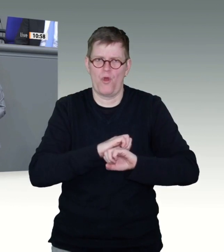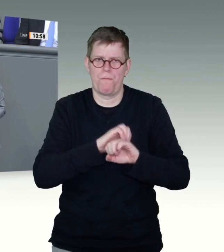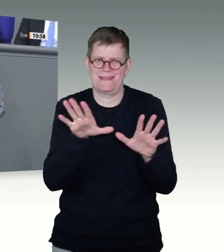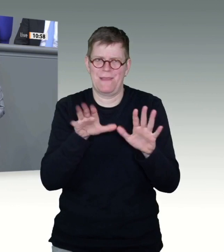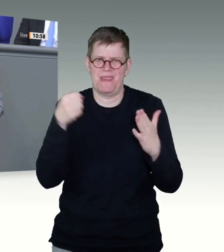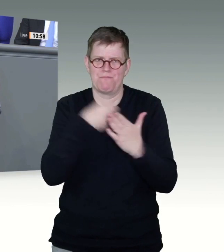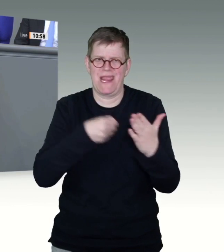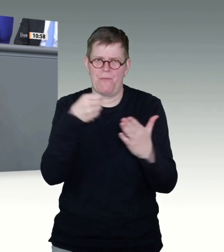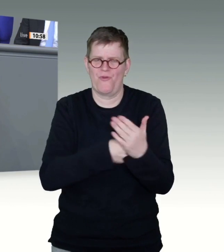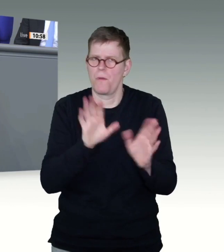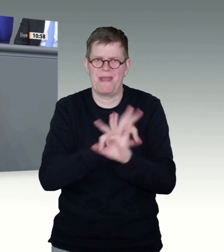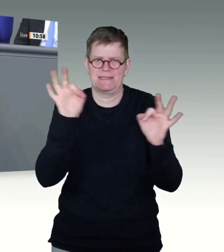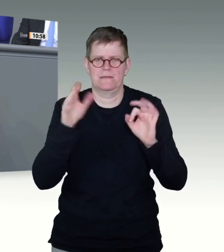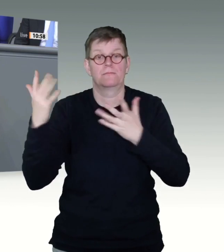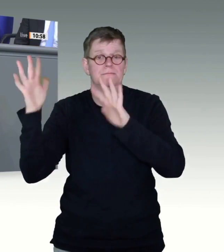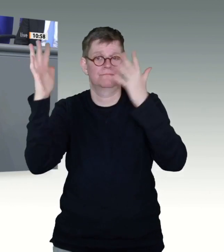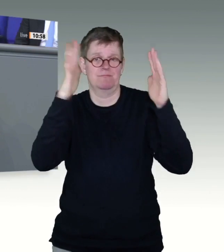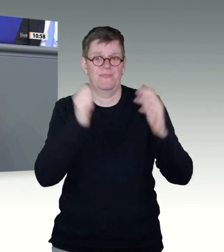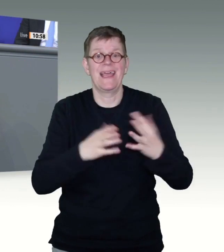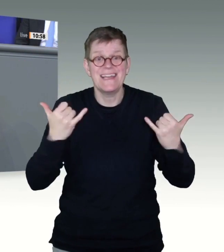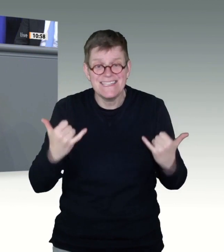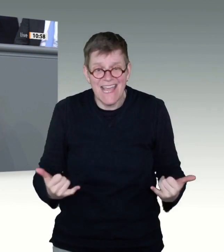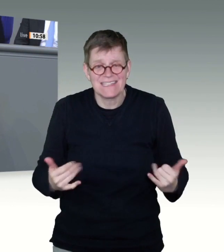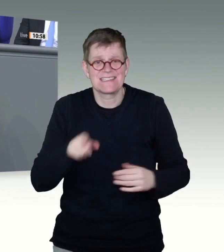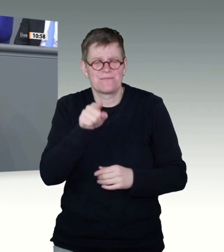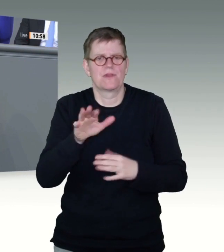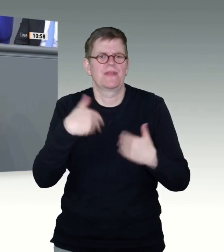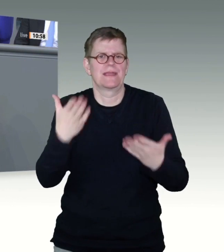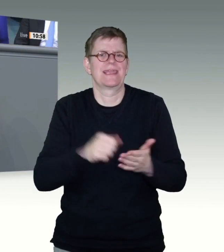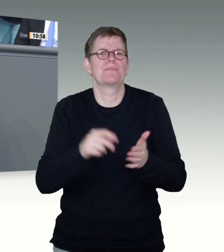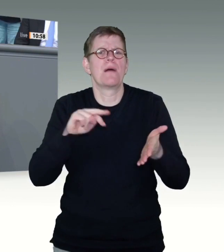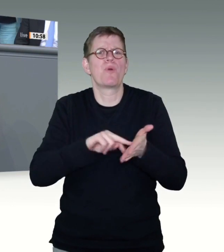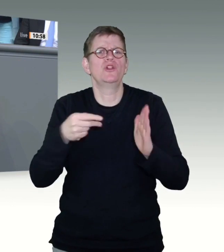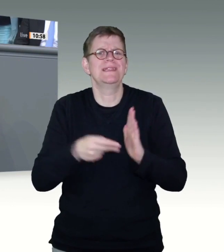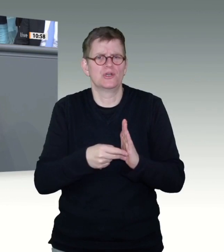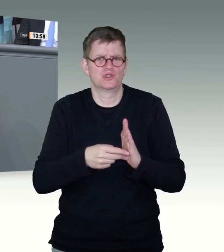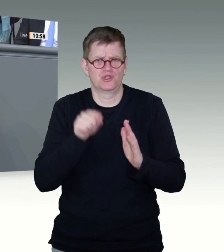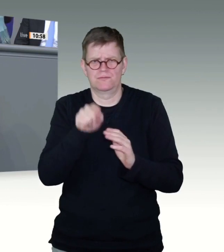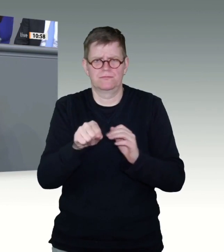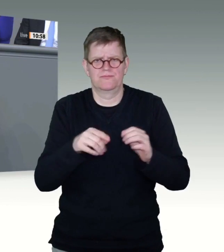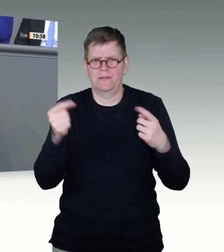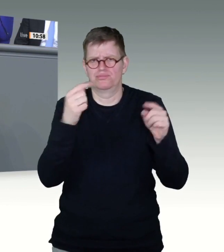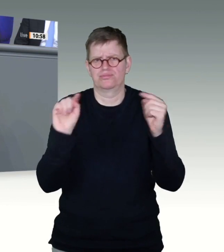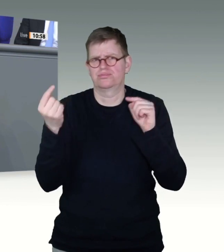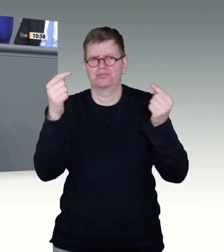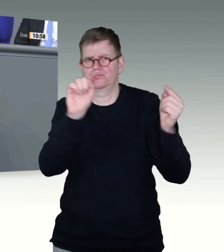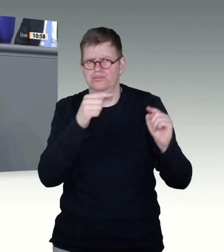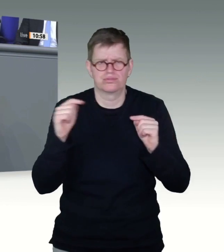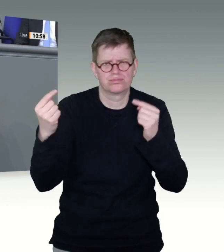gegeneinander auf. Der Bund könnte jetzt alle Vorwürfe, die gegen ihn bei der Impfstoffbeschaffung gerichtet waren,